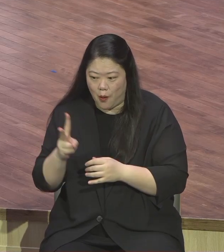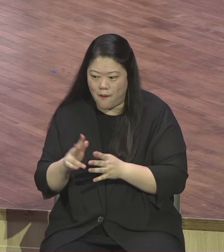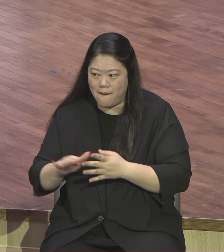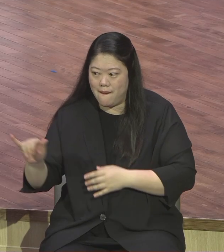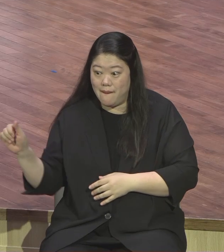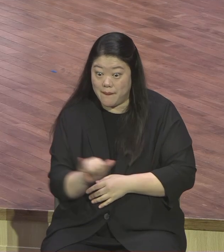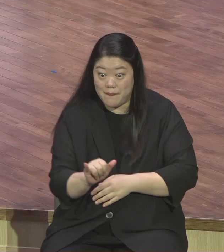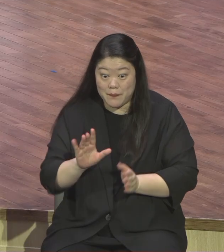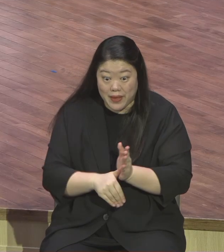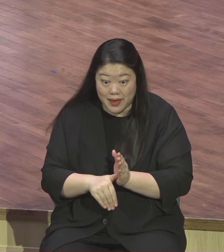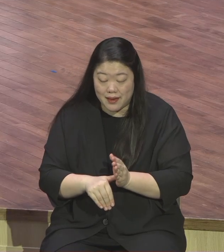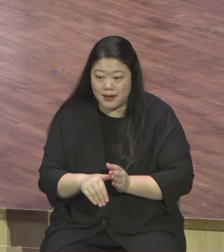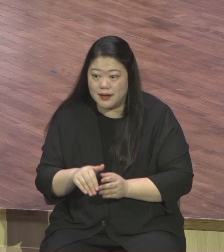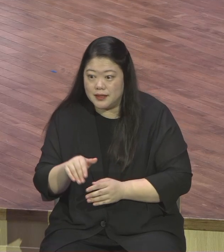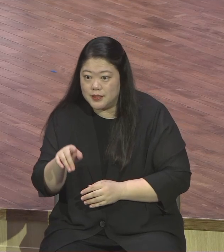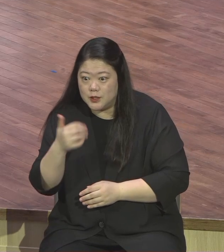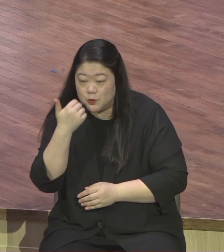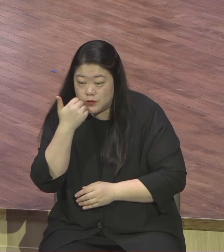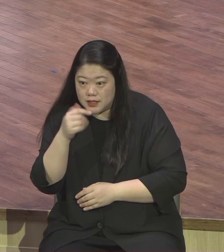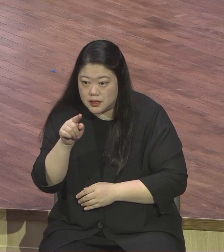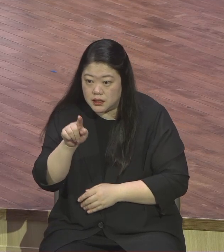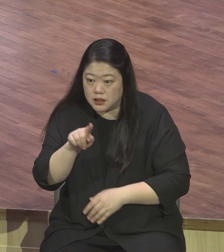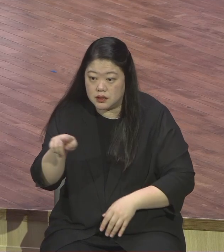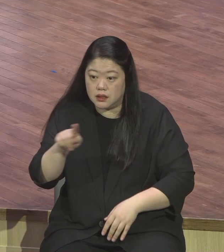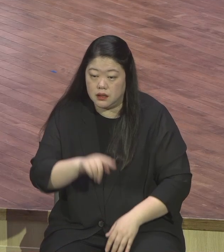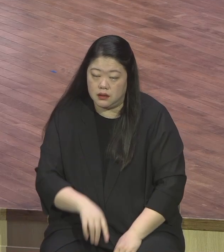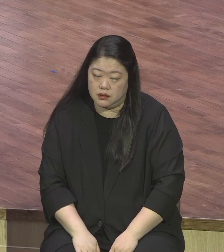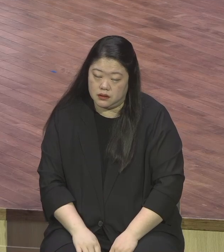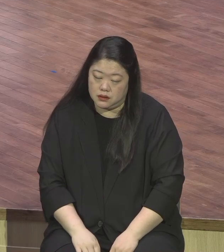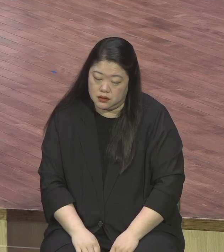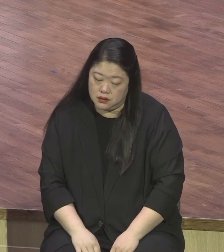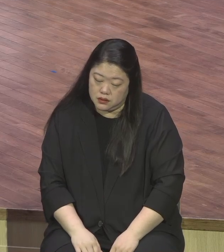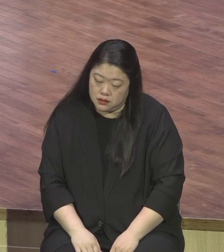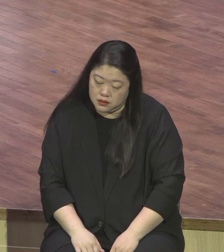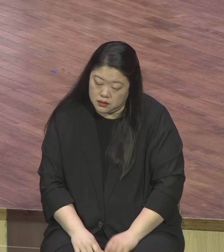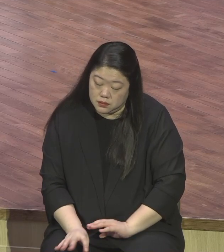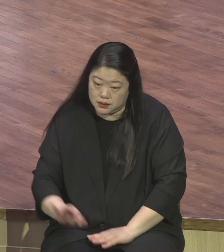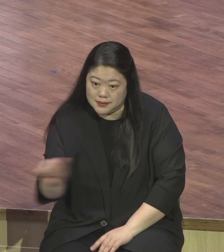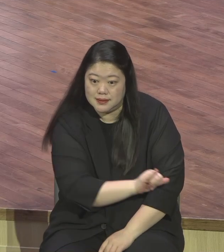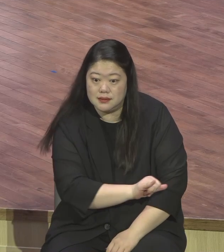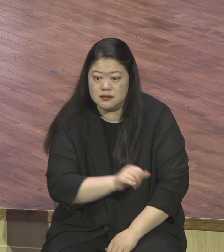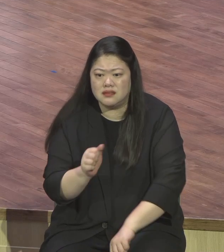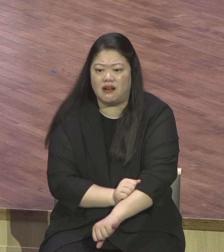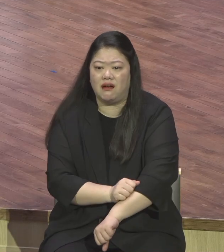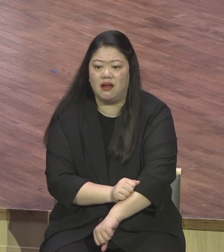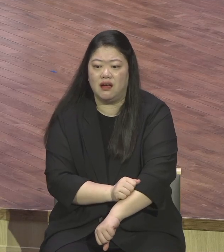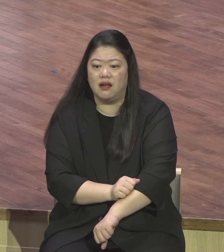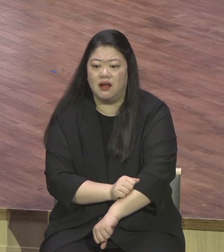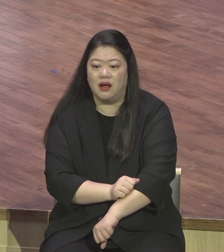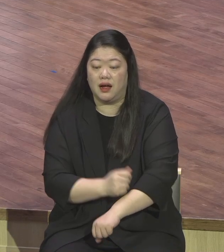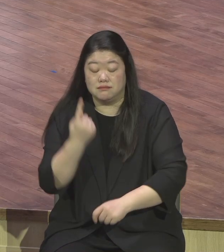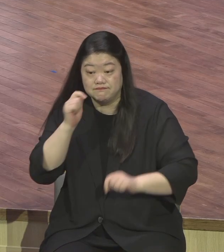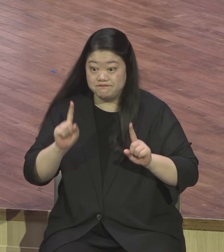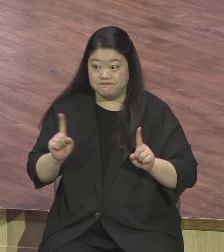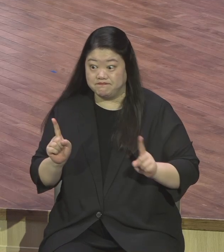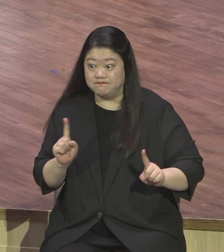바라주고 딱 앉아있는데 절대 못해요 여러분이 그리스도 눈으로 있으면 절대 사단의 속자는 줄 믿으시기 바랍니다